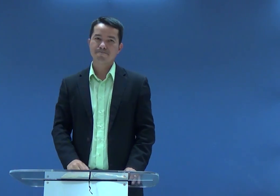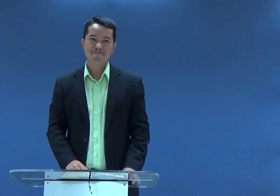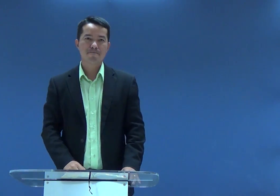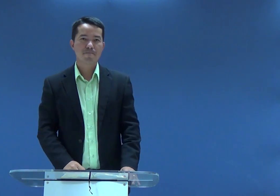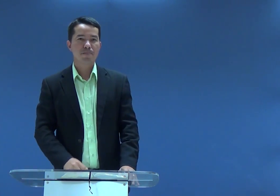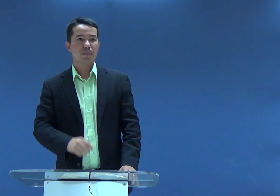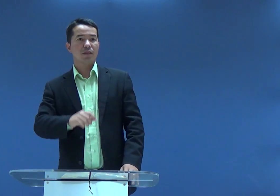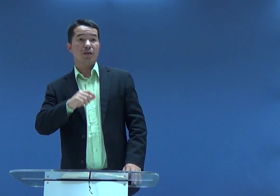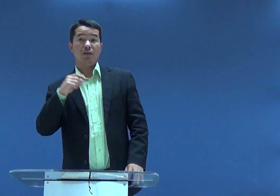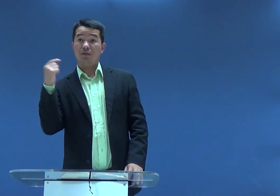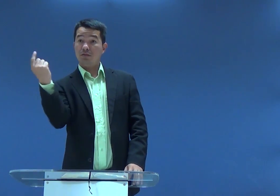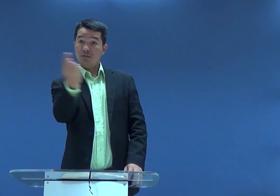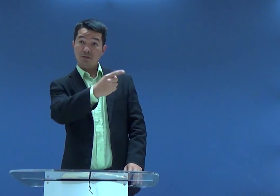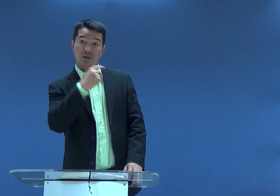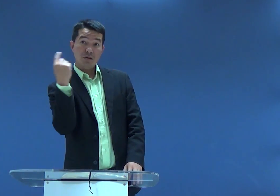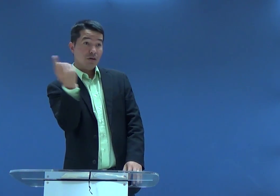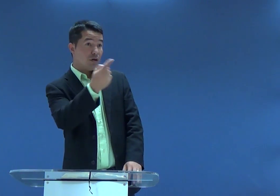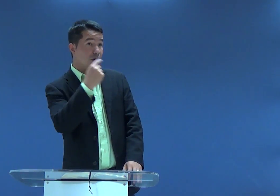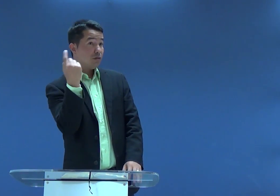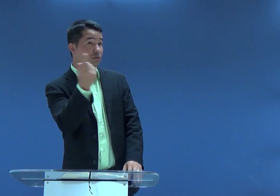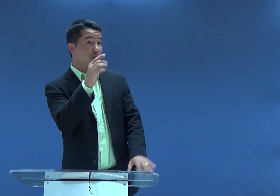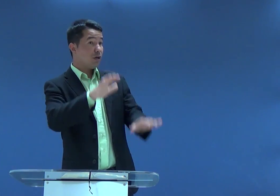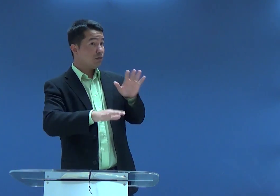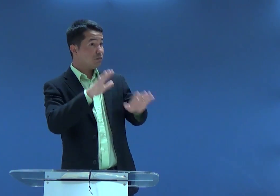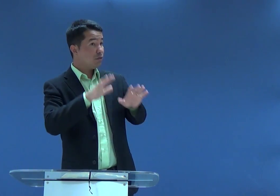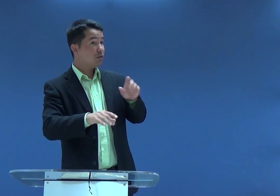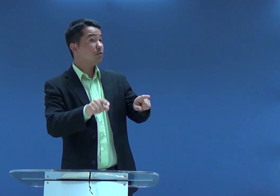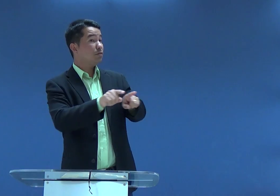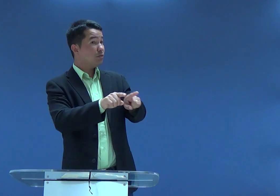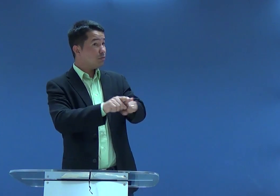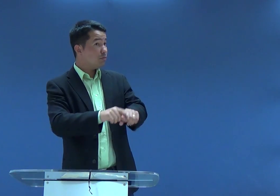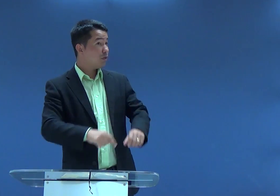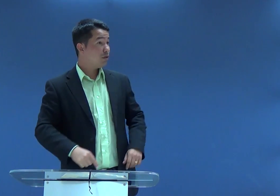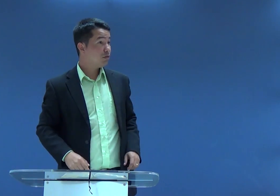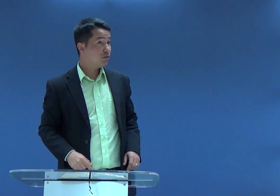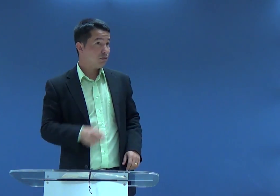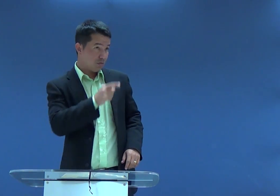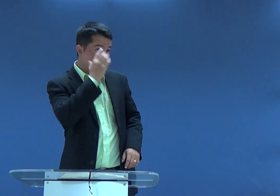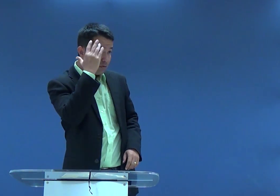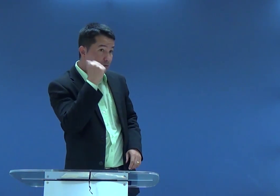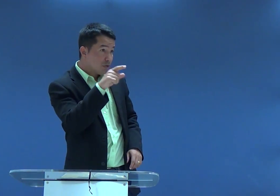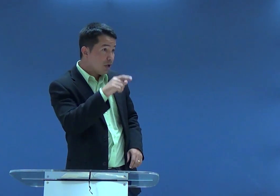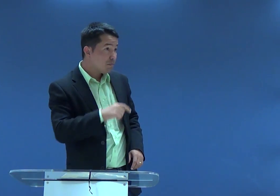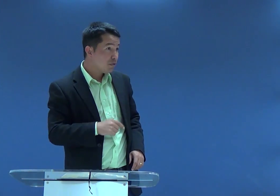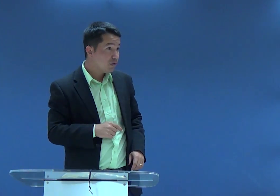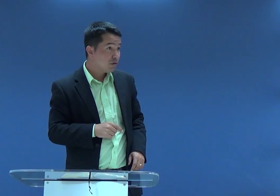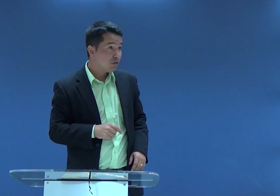Sansão aceitou essa condição de se tornar fraco, nós às vezes também somos assim, você sabia disso?